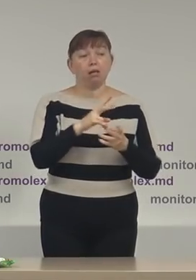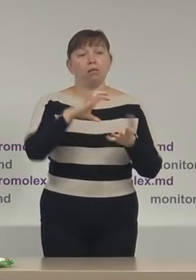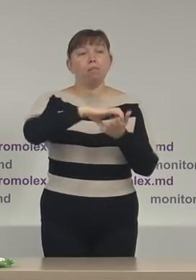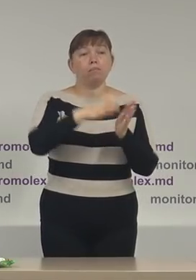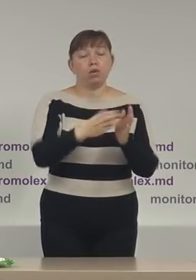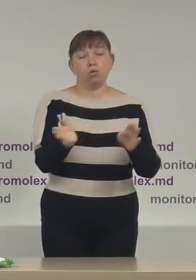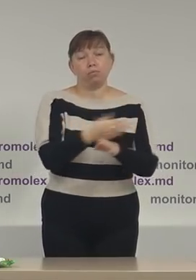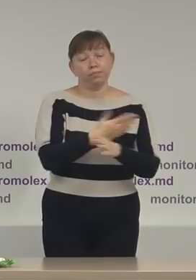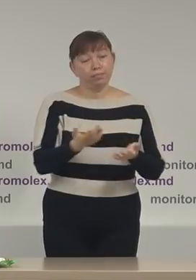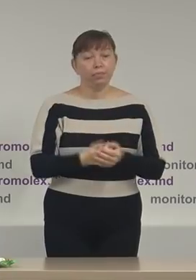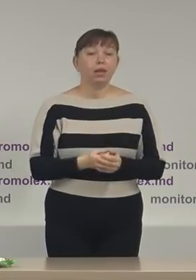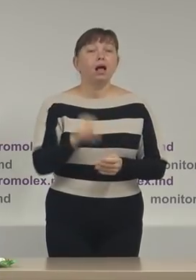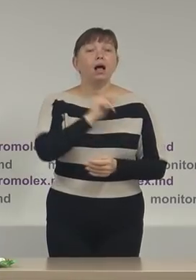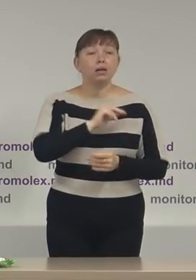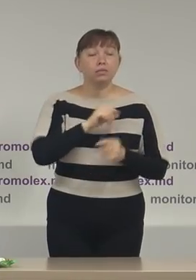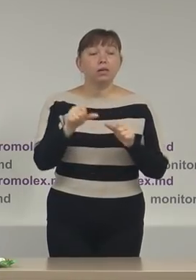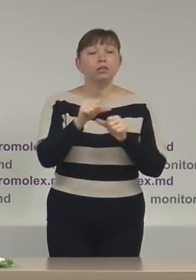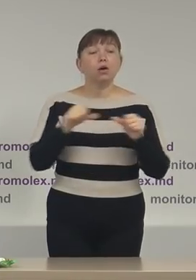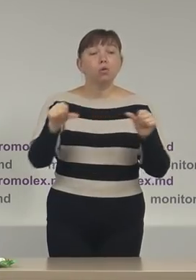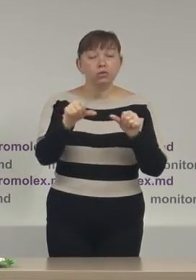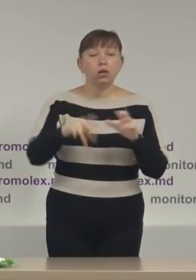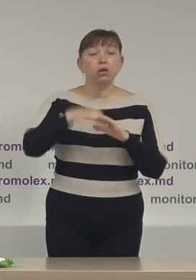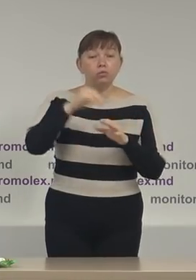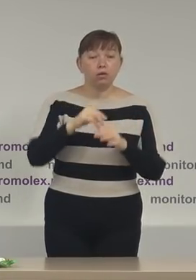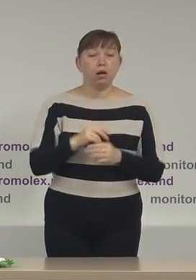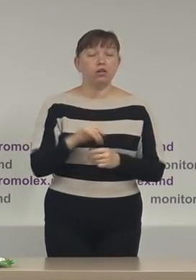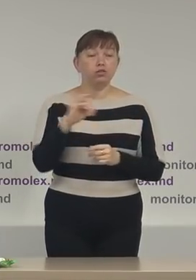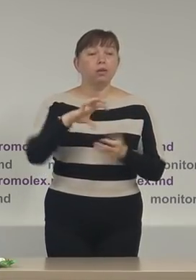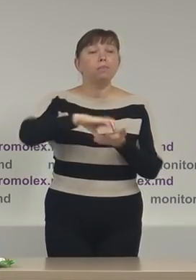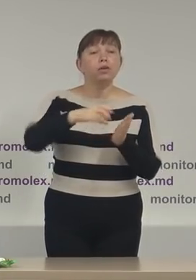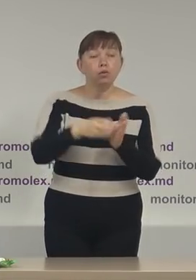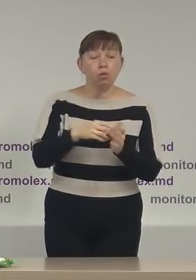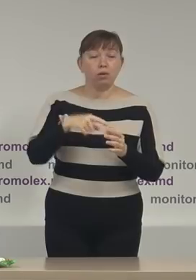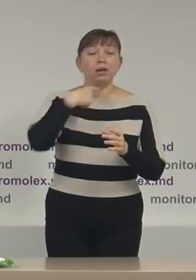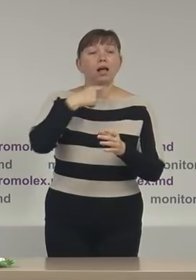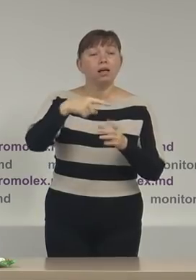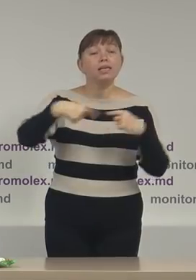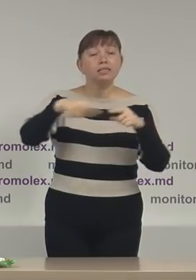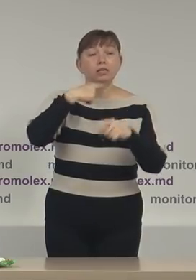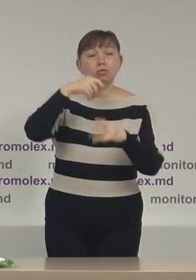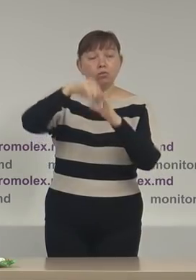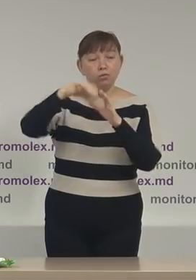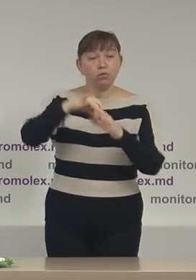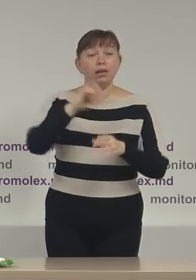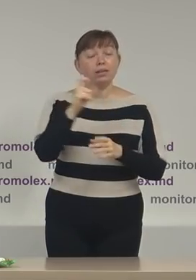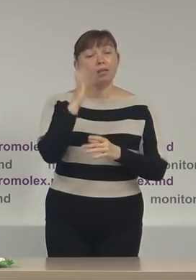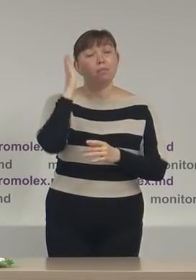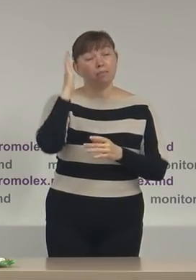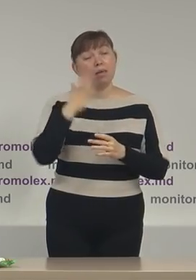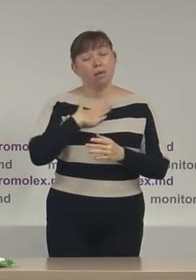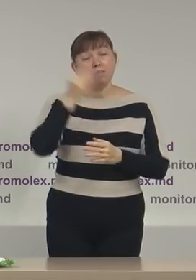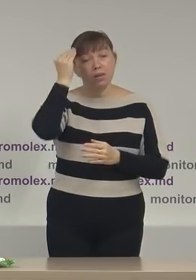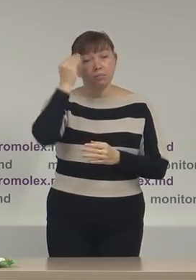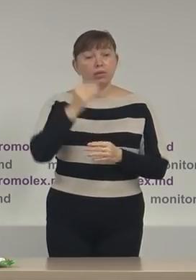Activitatea Consiliilor Electorale Circunscripție și birourilor electorale ale secțiilor de votare din perspectiva